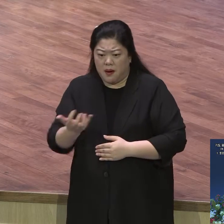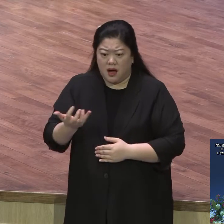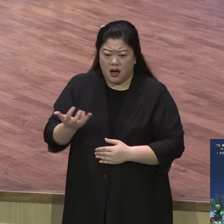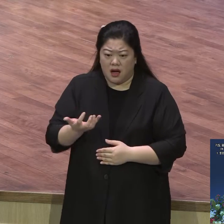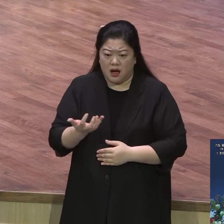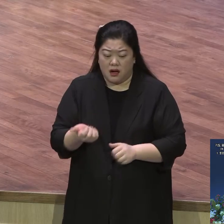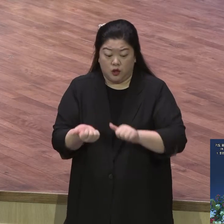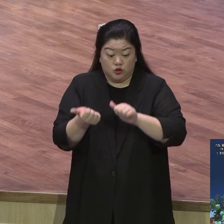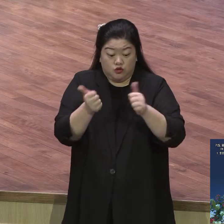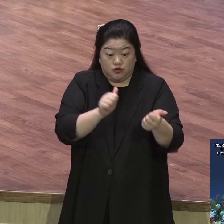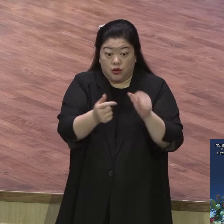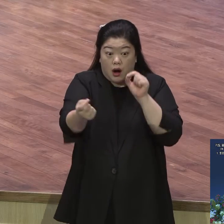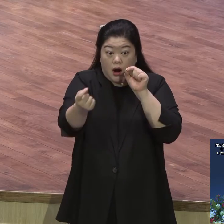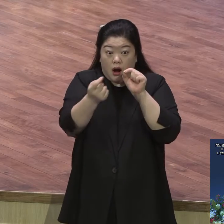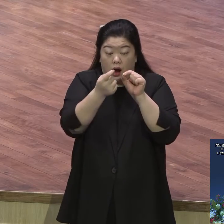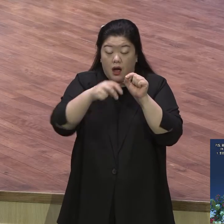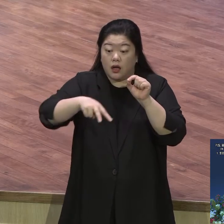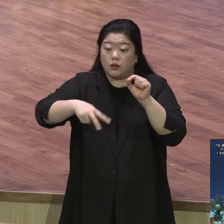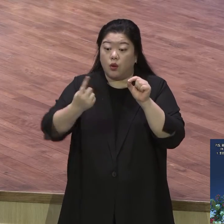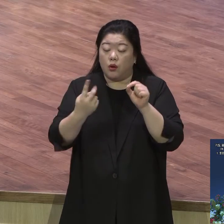어떻게 얼굴이 천사와 같습니까